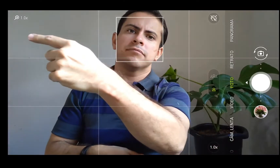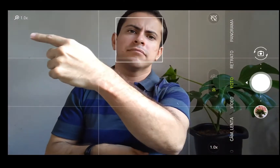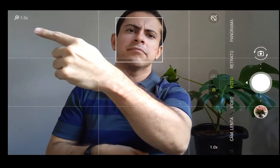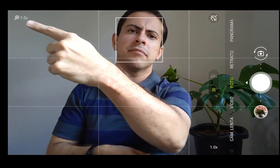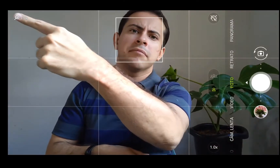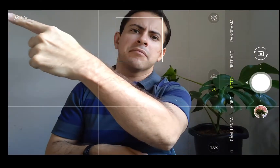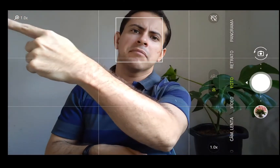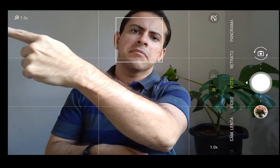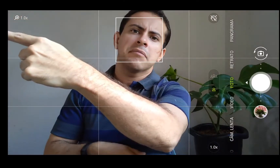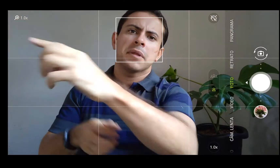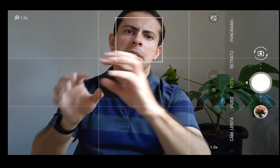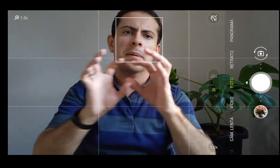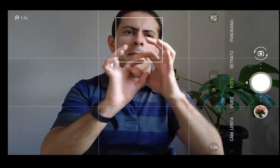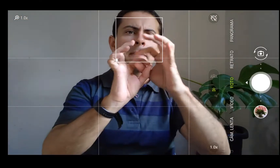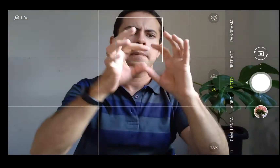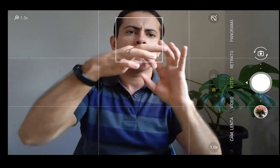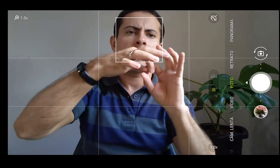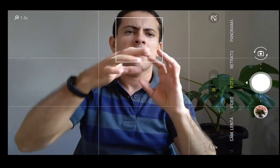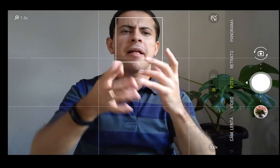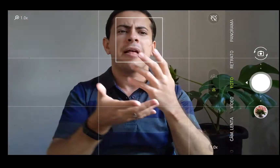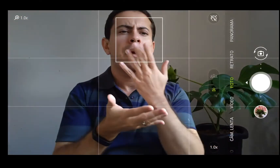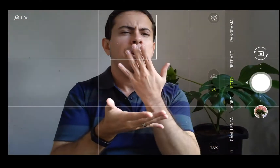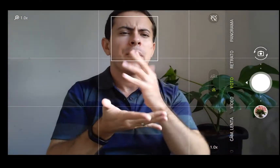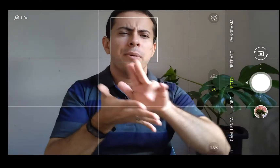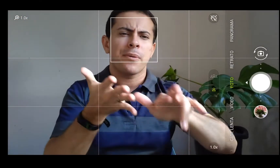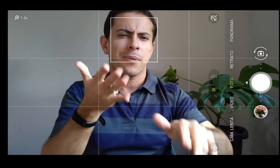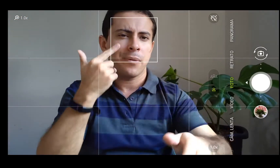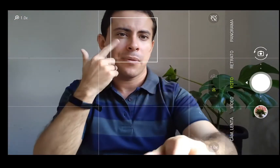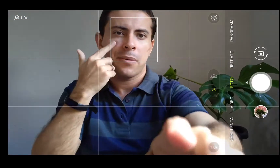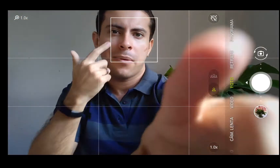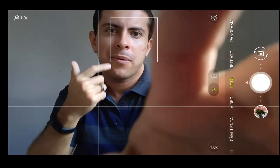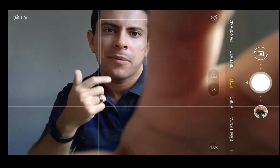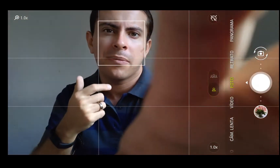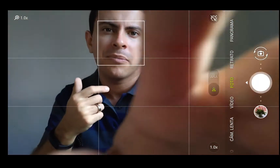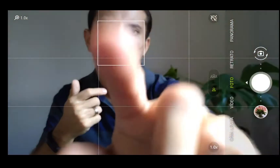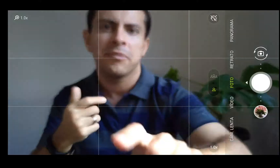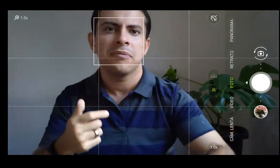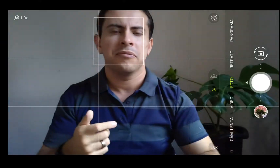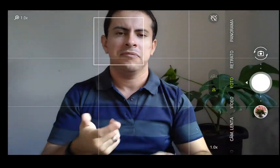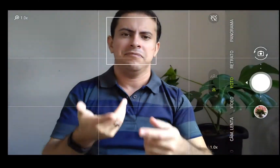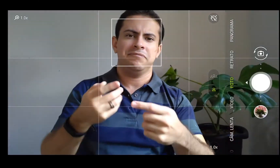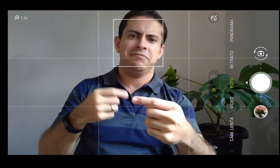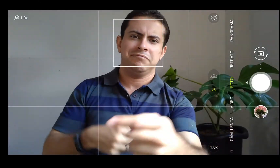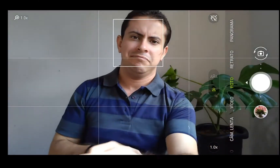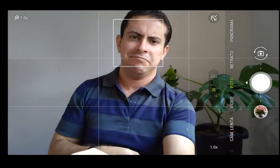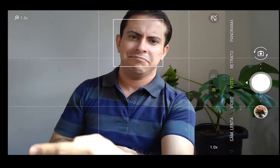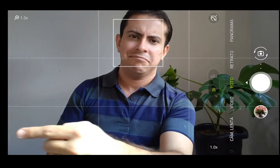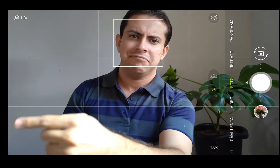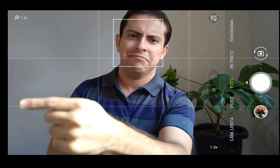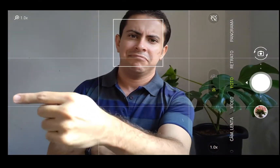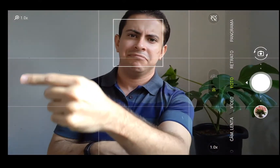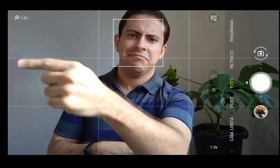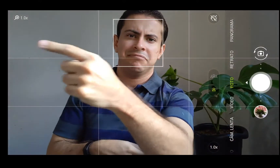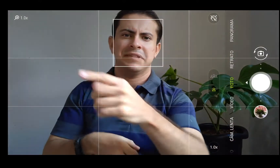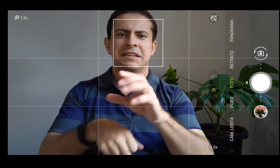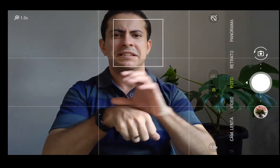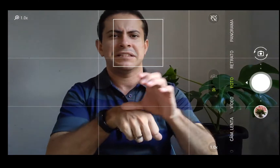modos para você bater a foto, que tem acinzentado, o modo de câmera mais quente, mais amarelado,